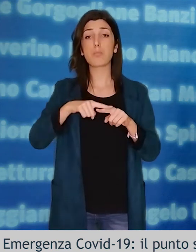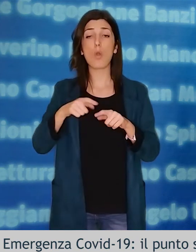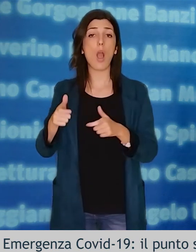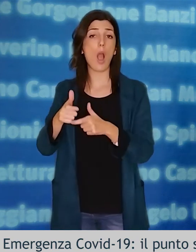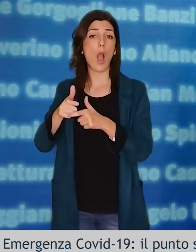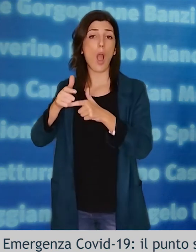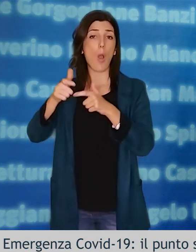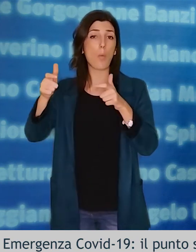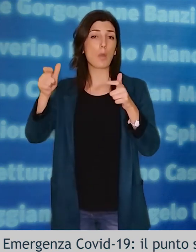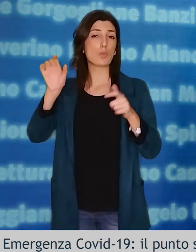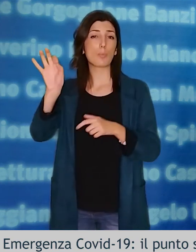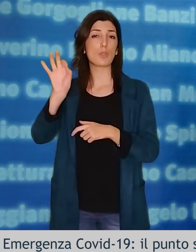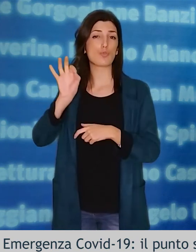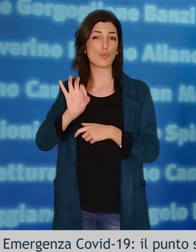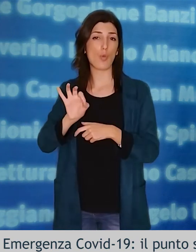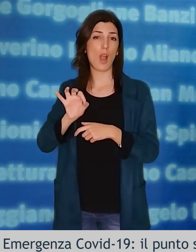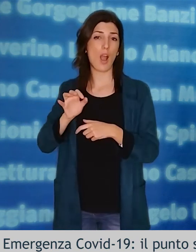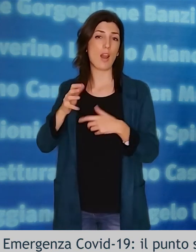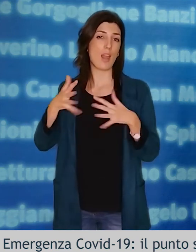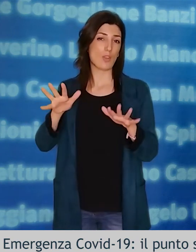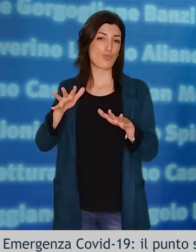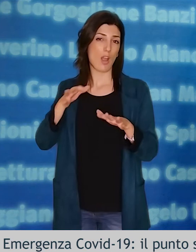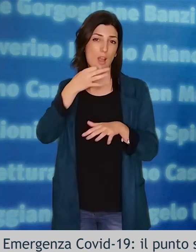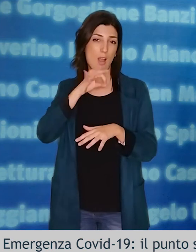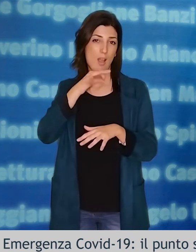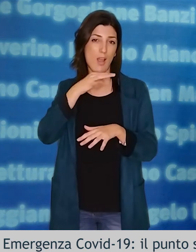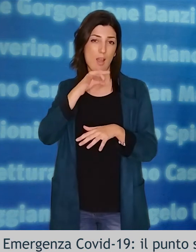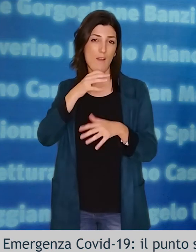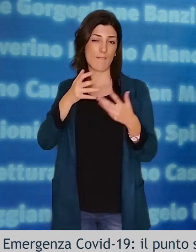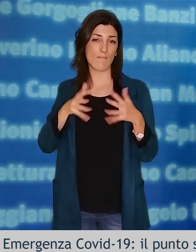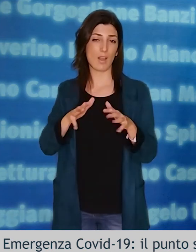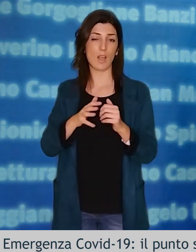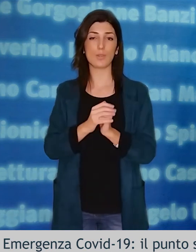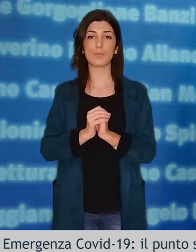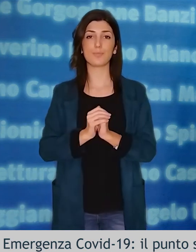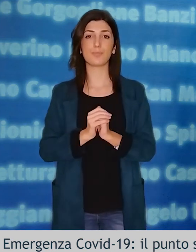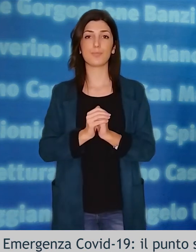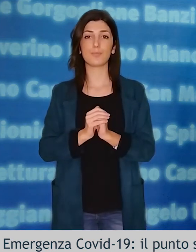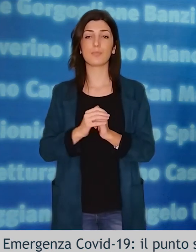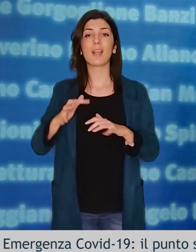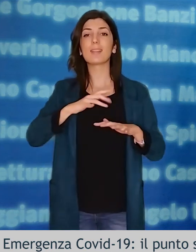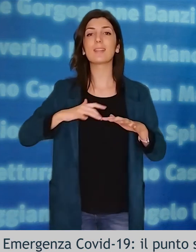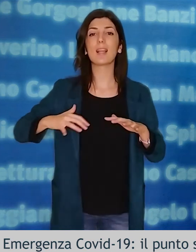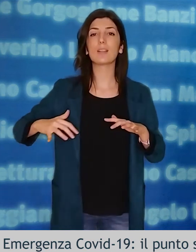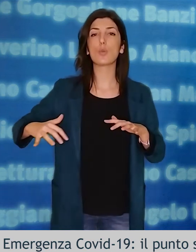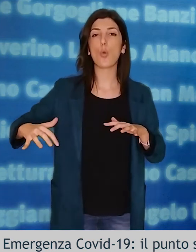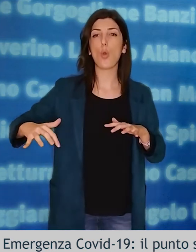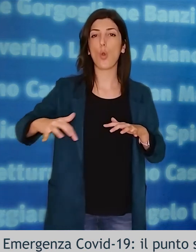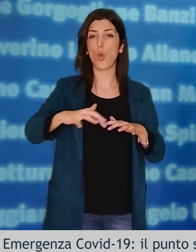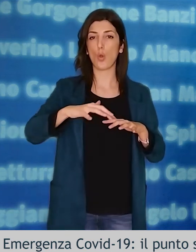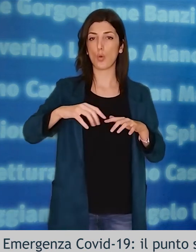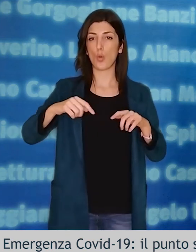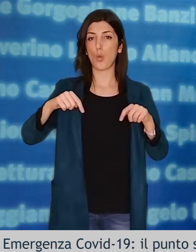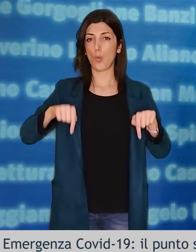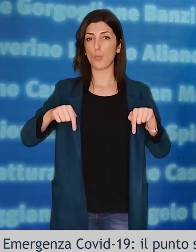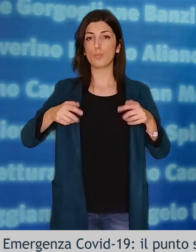indici adesso correlati di cui abbiamo precedentemente parlato. Si stanno potenziando sul territorio tutte le attività relative alle